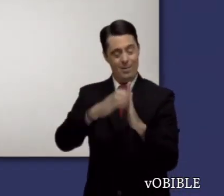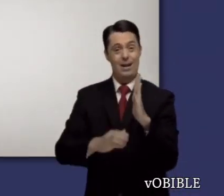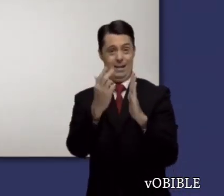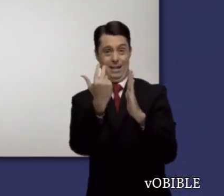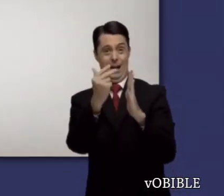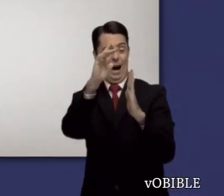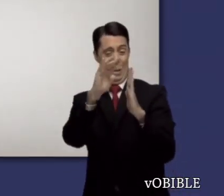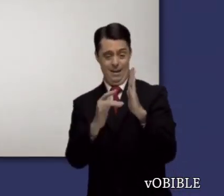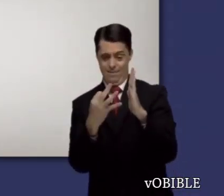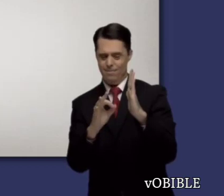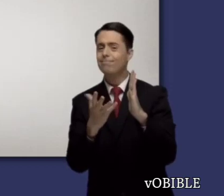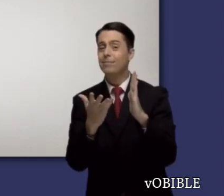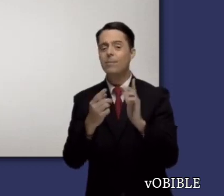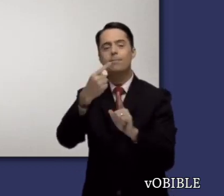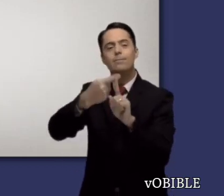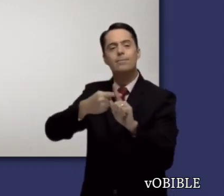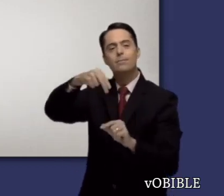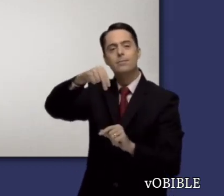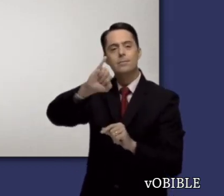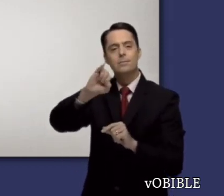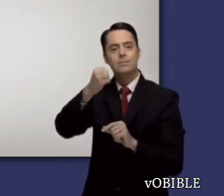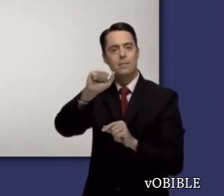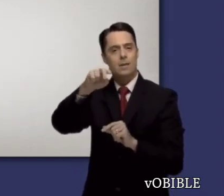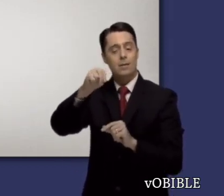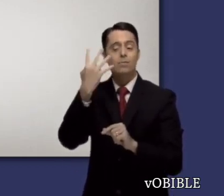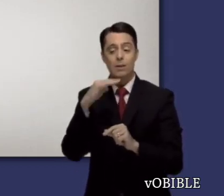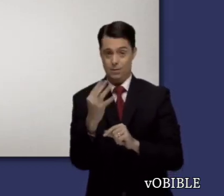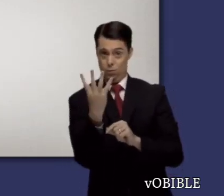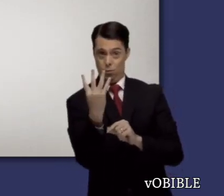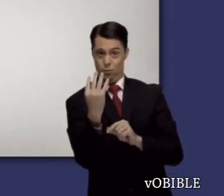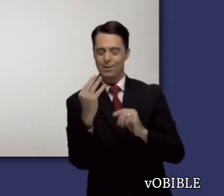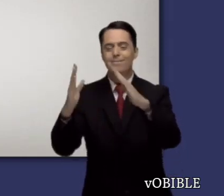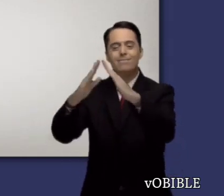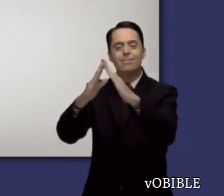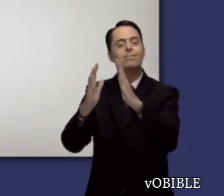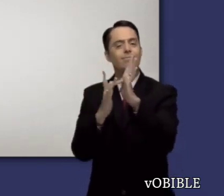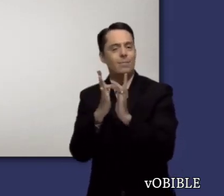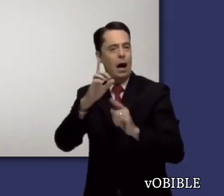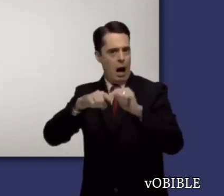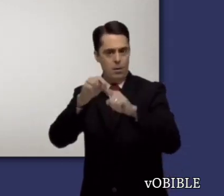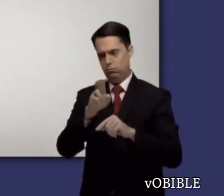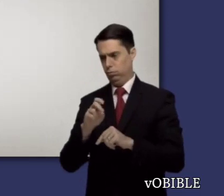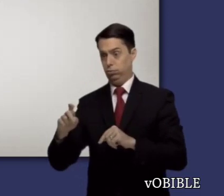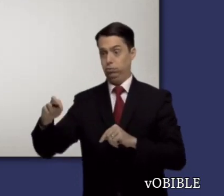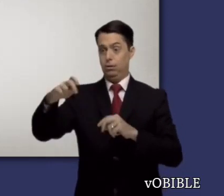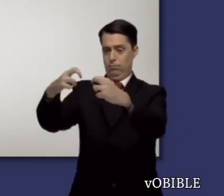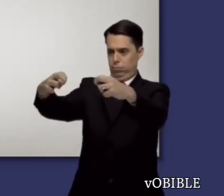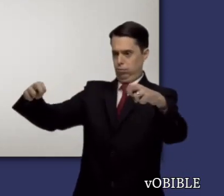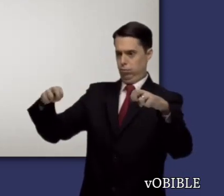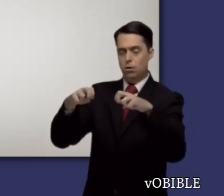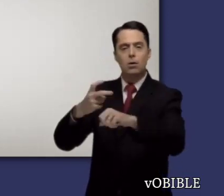Los capítulos trece a diecinueve narran lo que ocurre en un solo día, el catorce de Nizán del año treinta y tres.